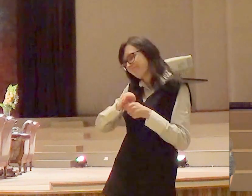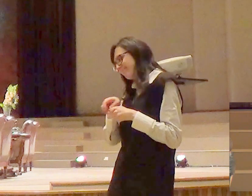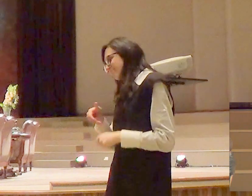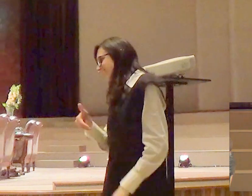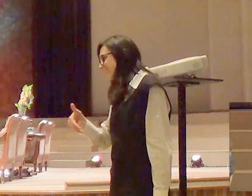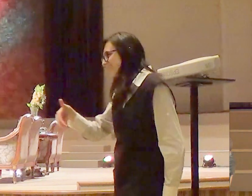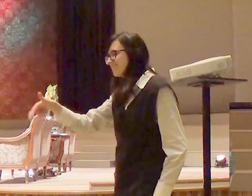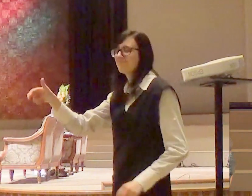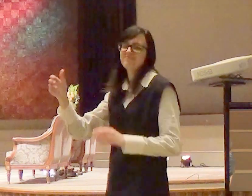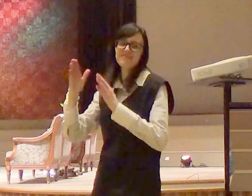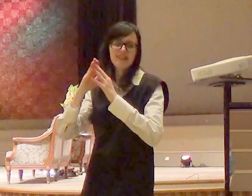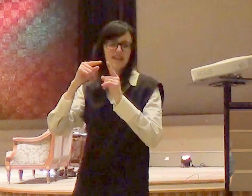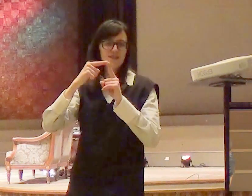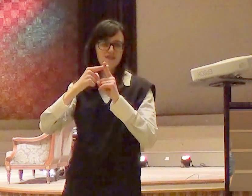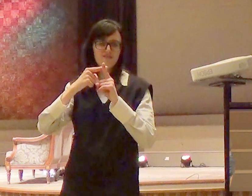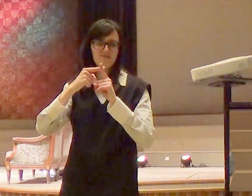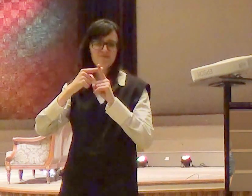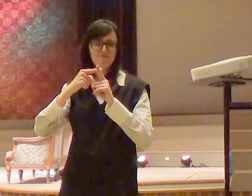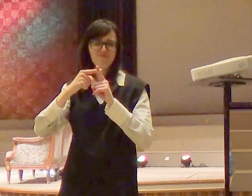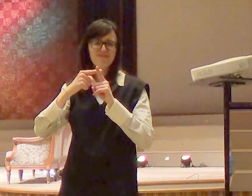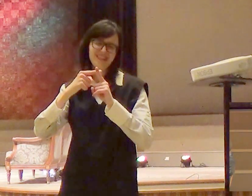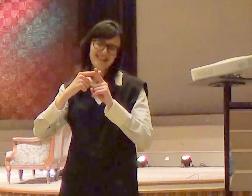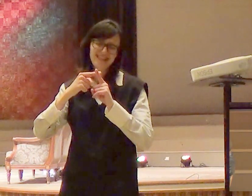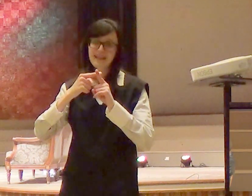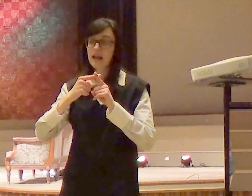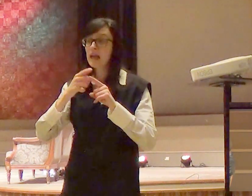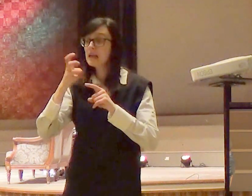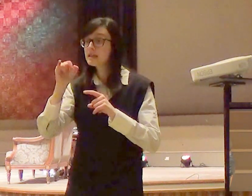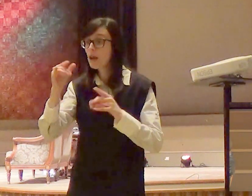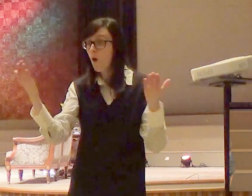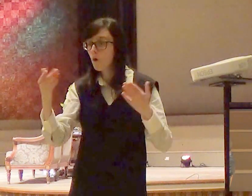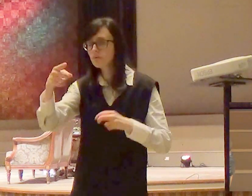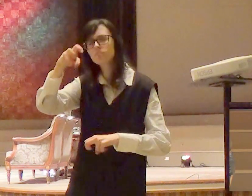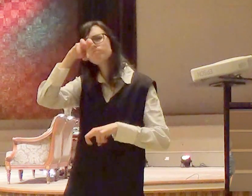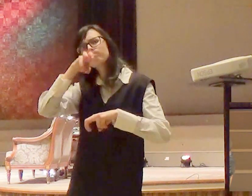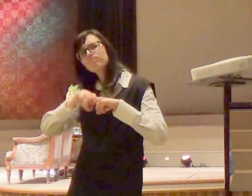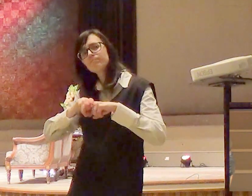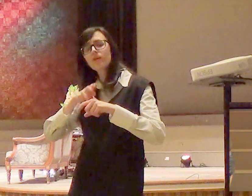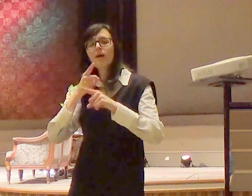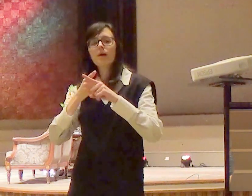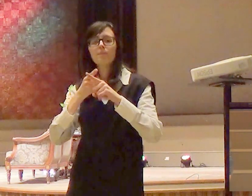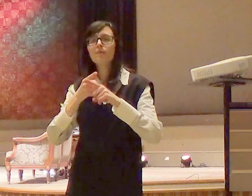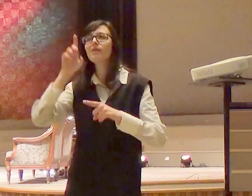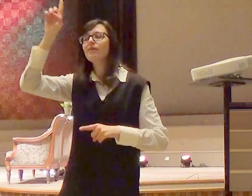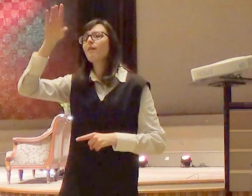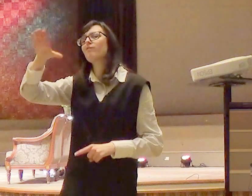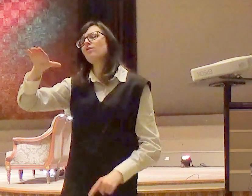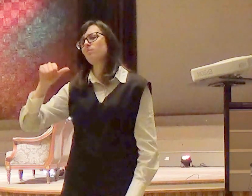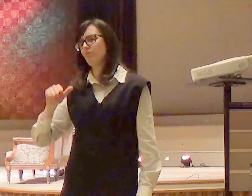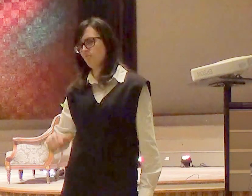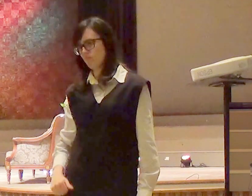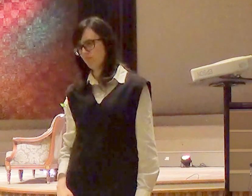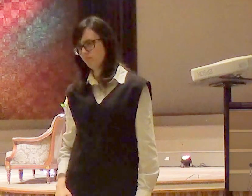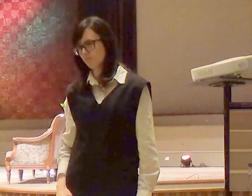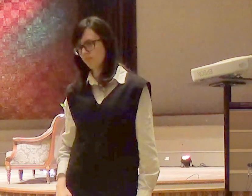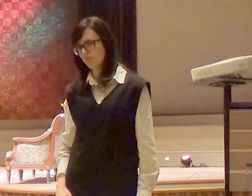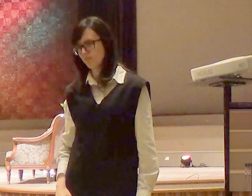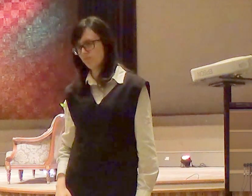se Deus te trouxe aqui é porque ele está esperando de você algum tipo de decisão a voz do senhor